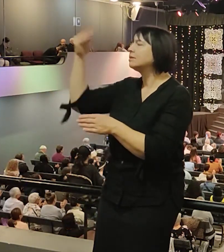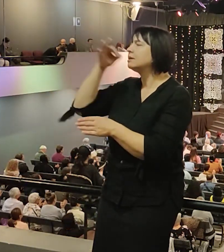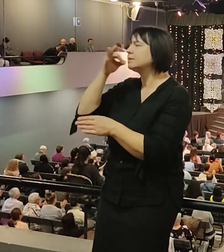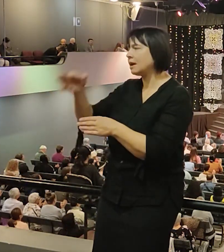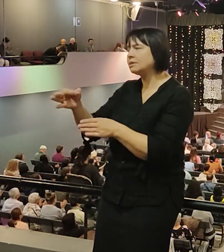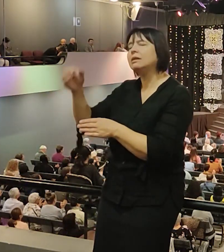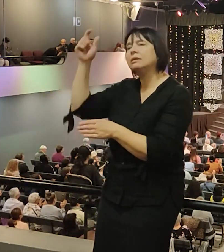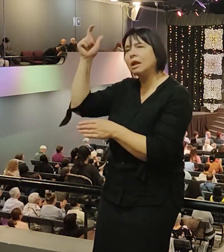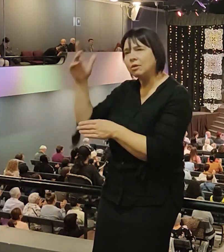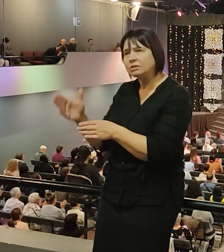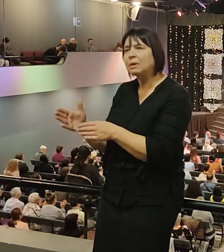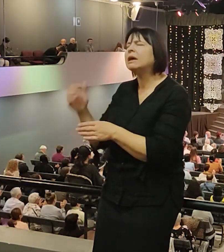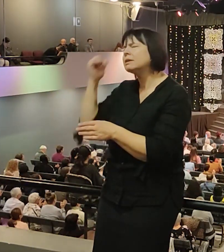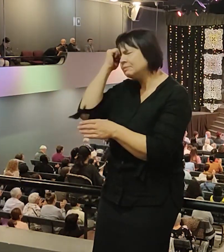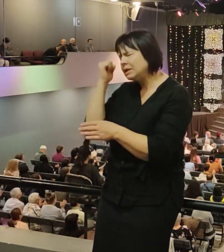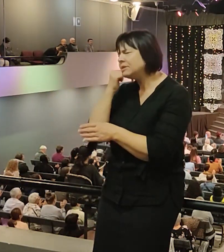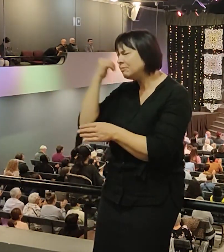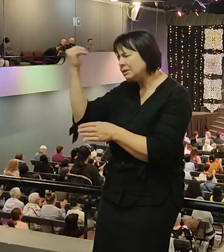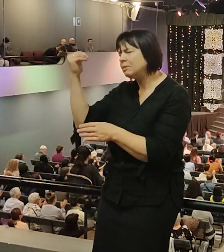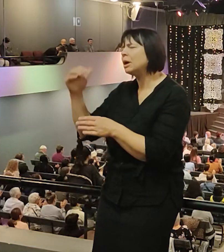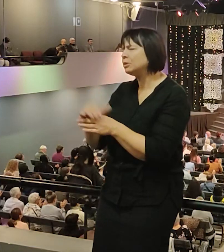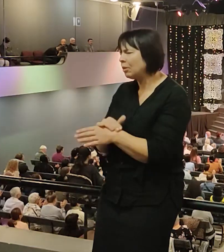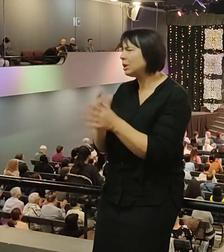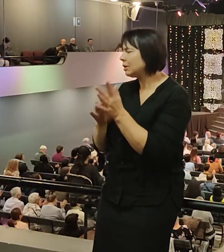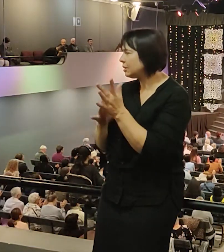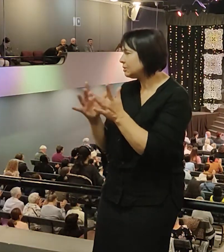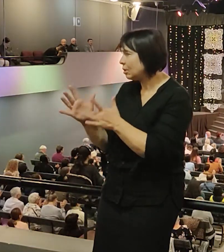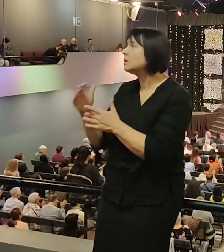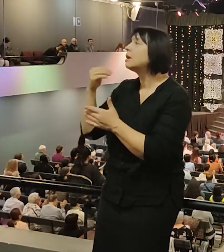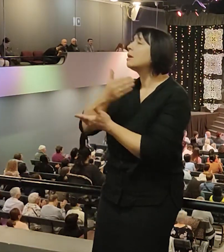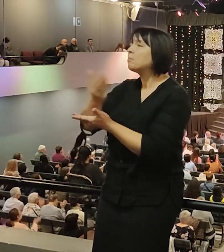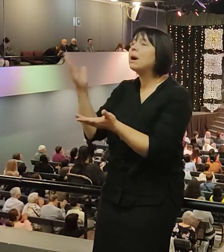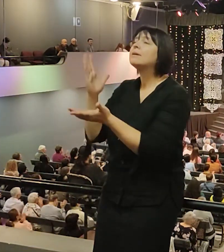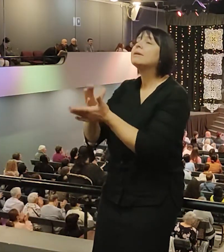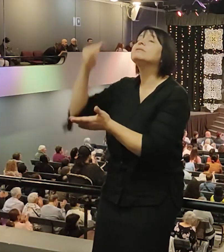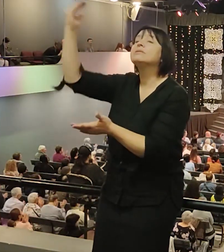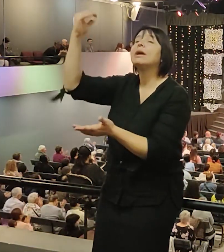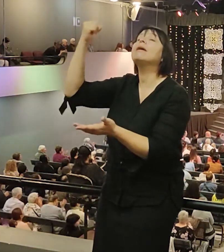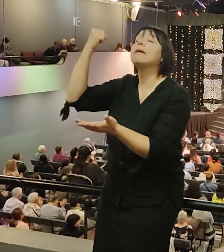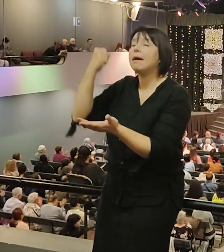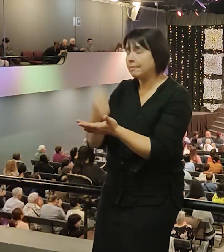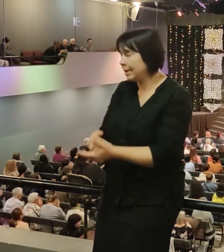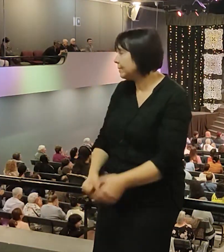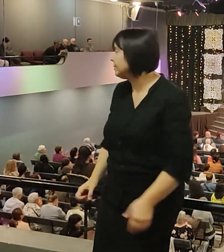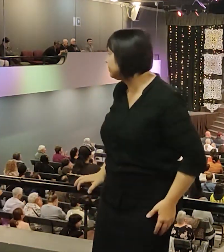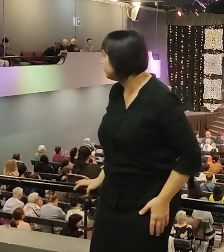Спасибо тебе, добрый Христос, за это. Мы твои. Аминь. Будьте благословенны.